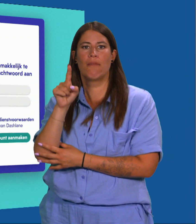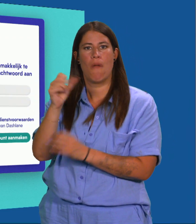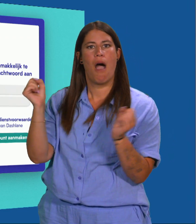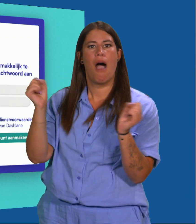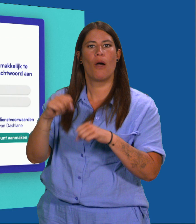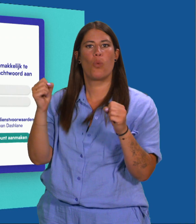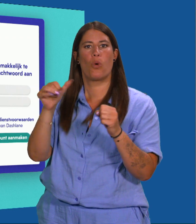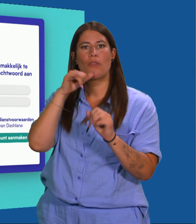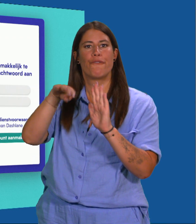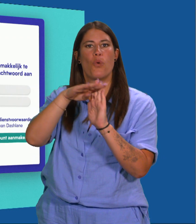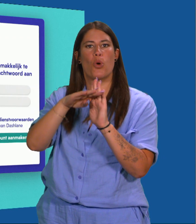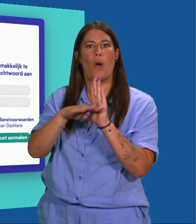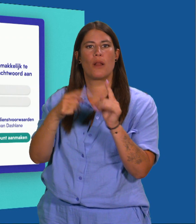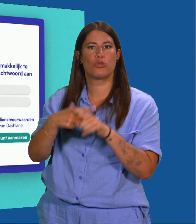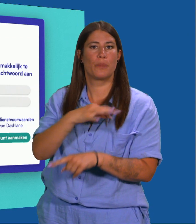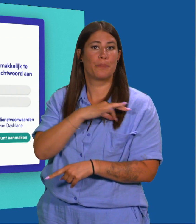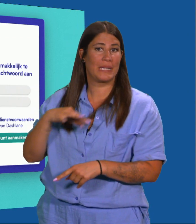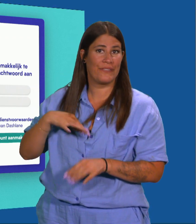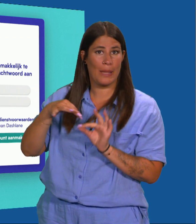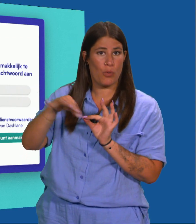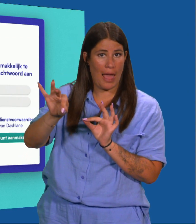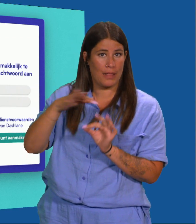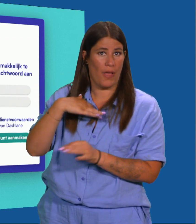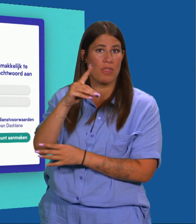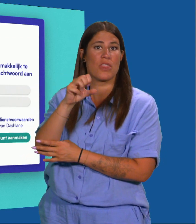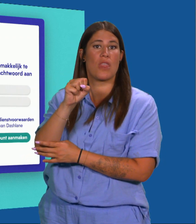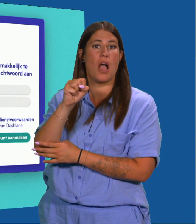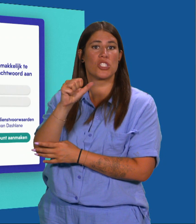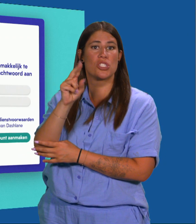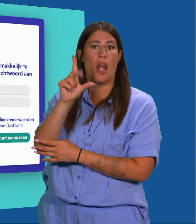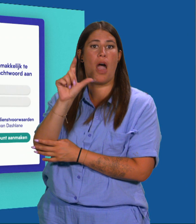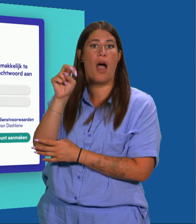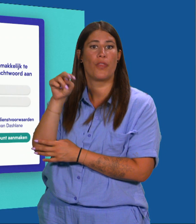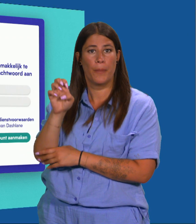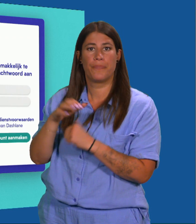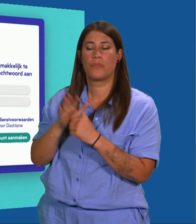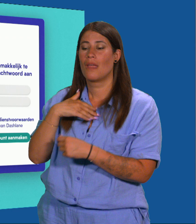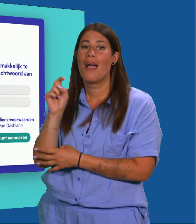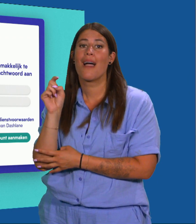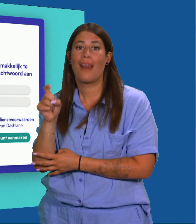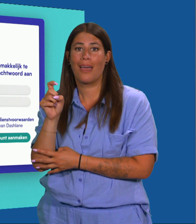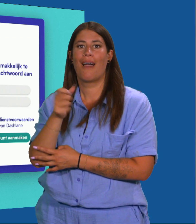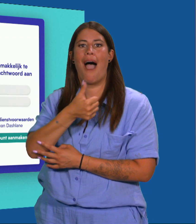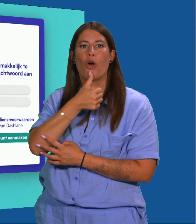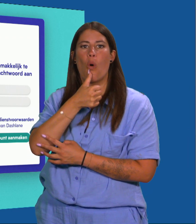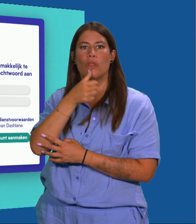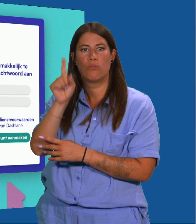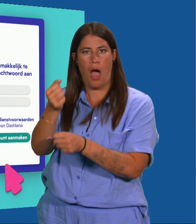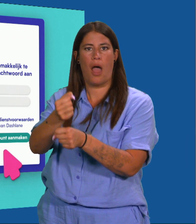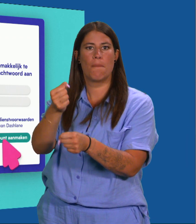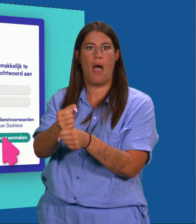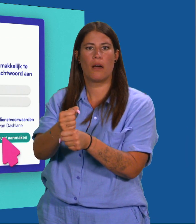gaat met de dienstvoorwaarden en het privacybeleid van Dashlane. Klik op Mijn account